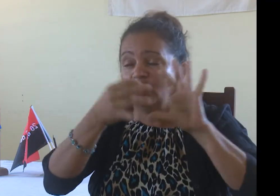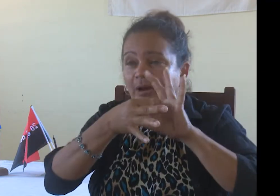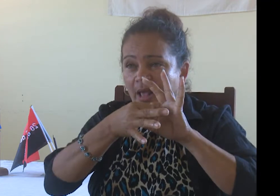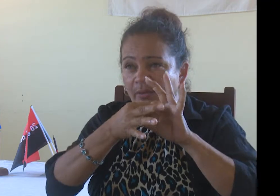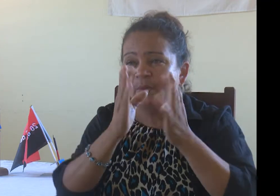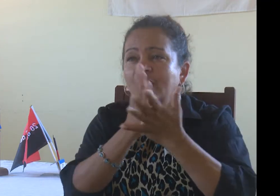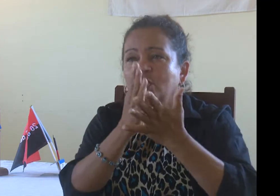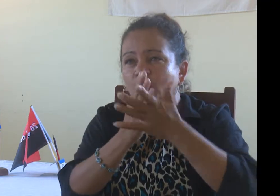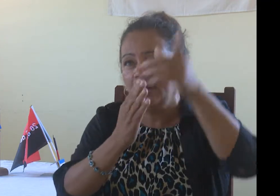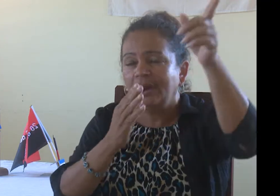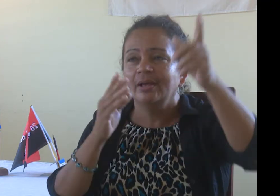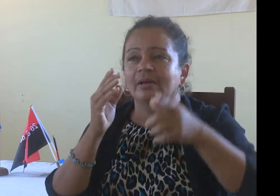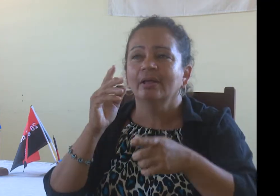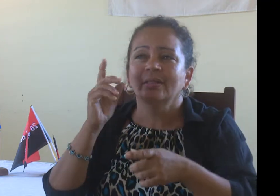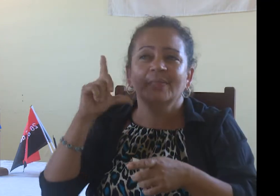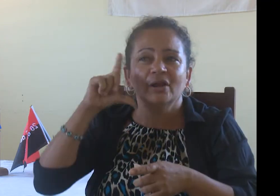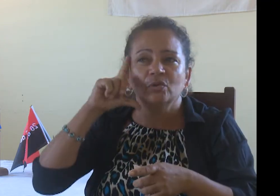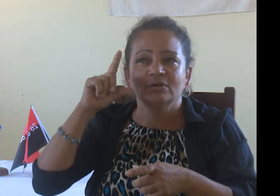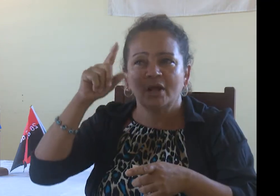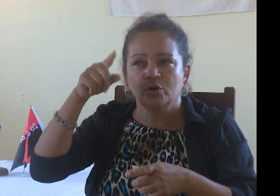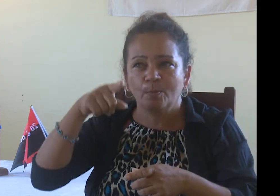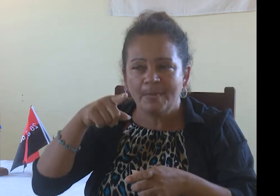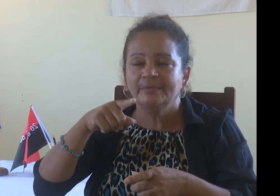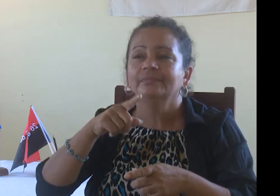comencé a desarrollar mi lenguaje.